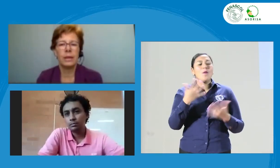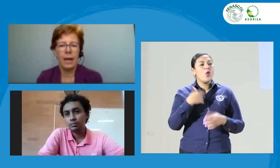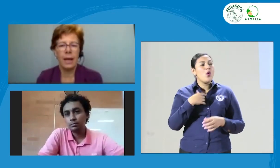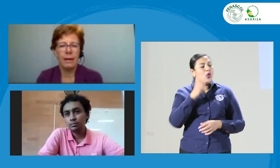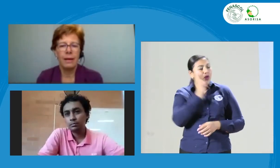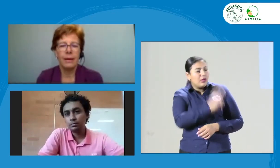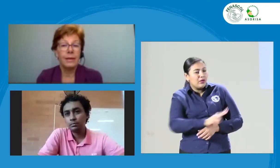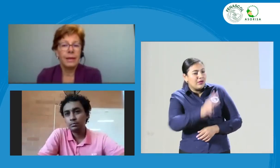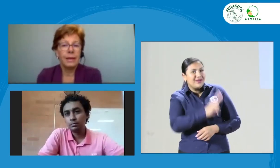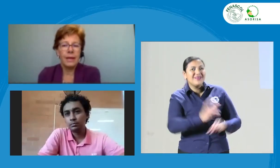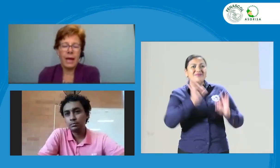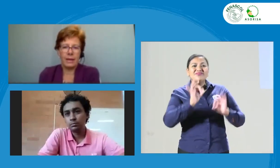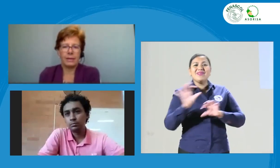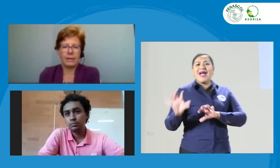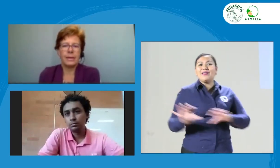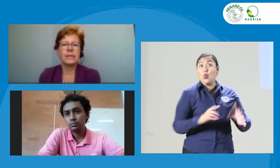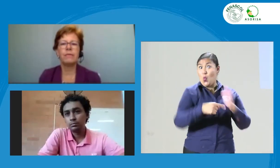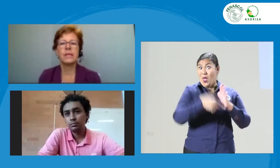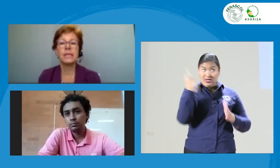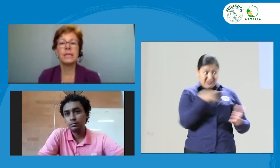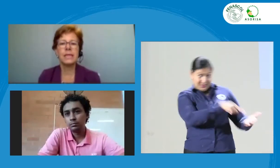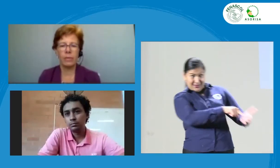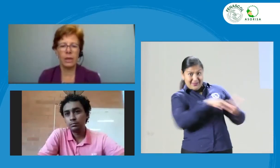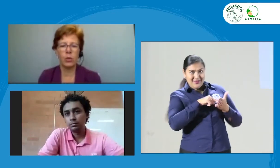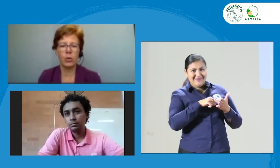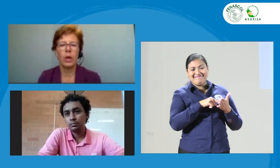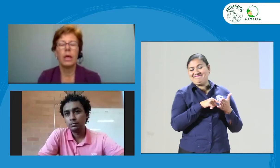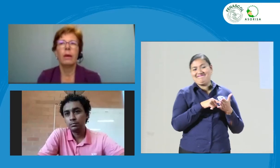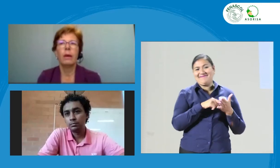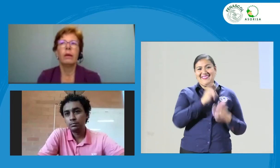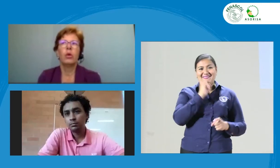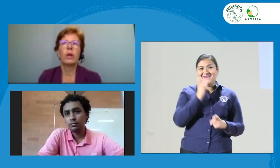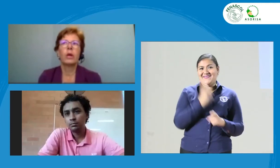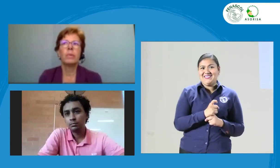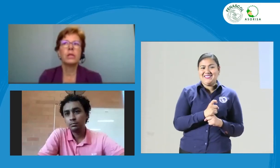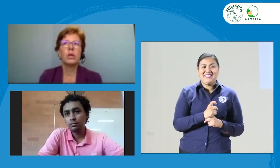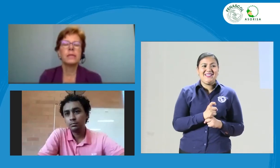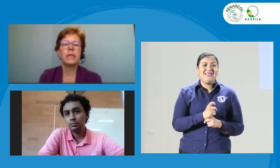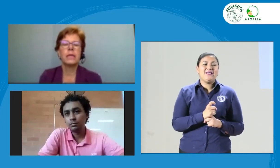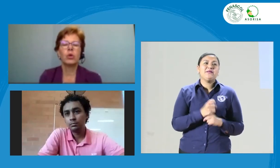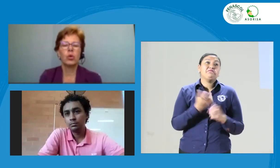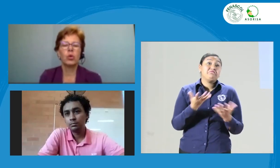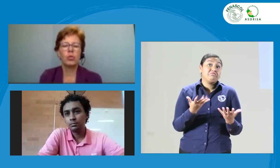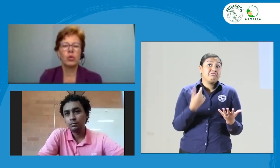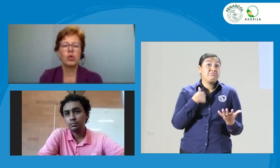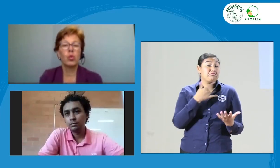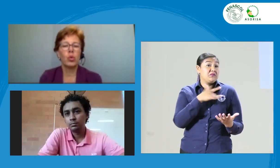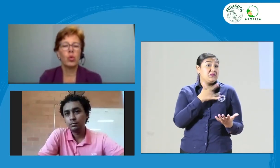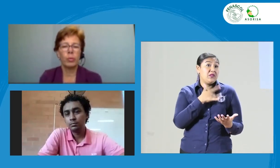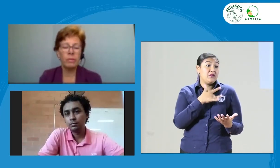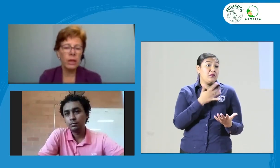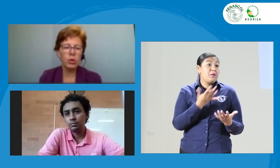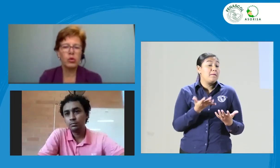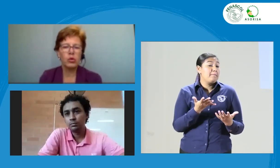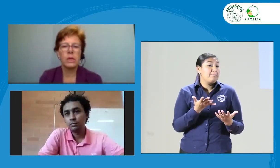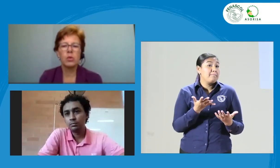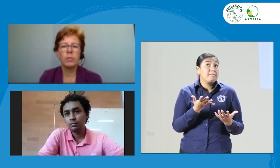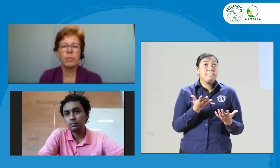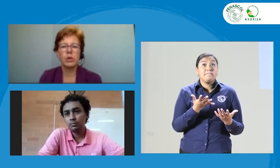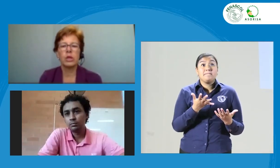actitudinal de entrada. Es difícil saberlo. Lo que pienso es que de todos modos, primero que ustedes